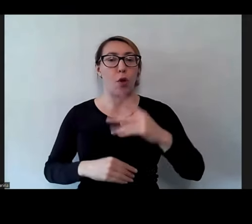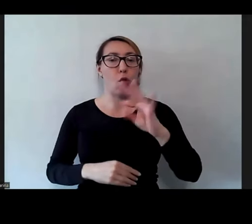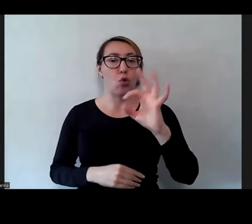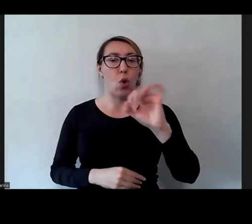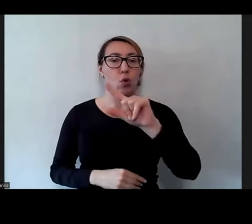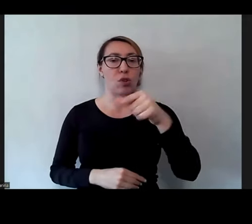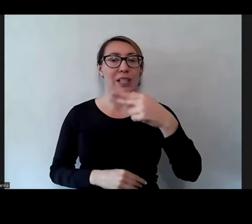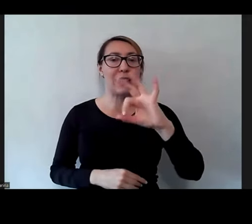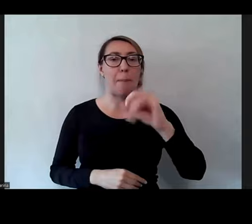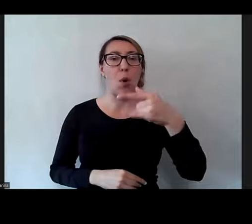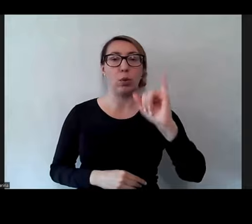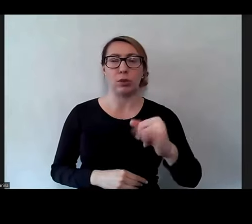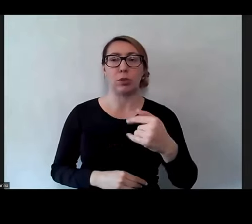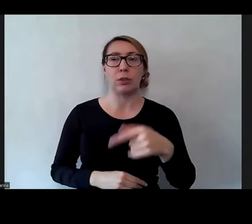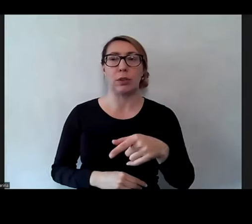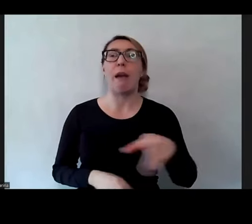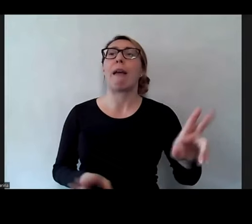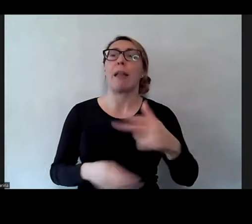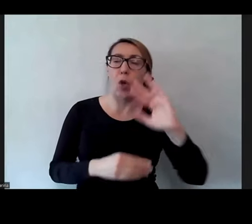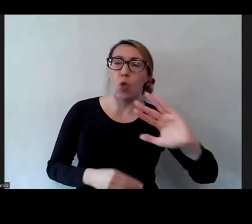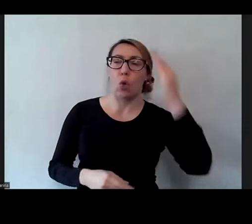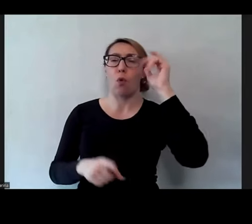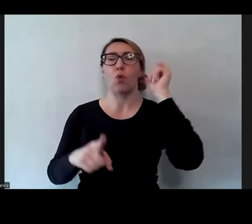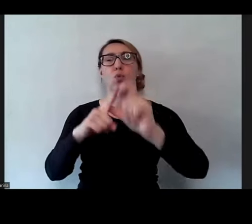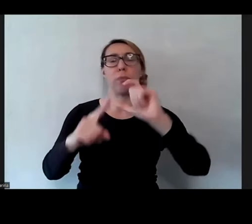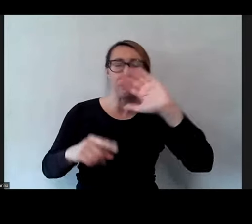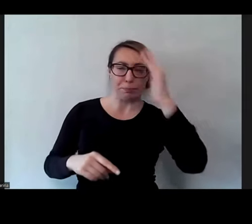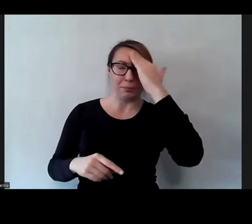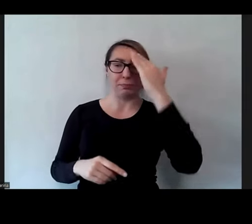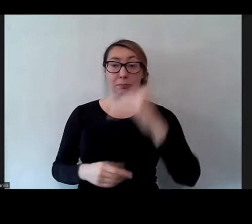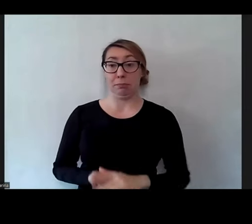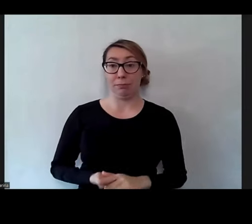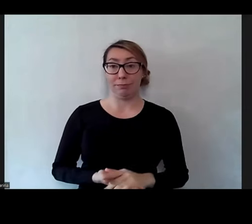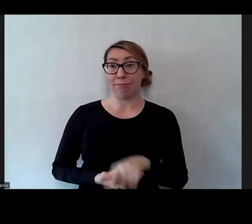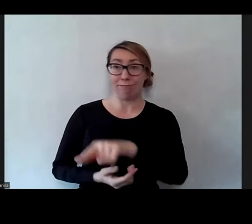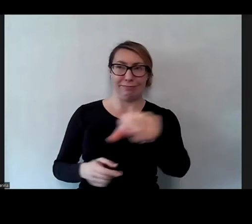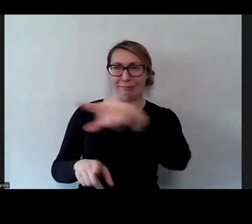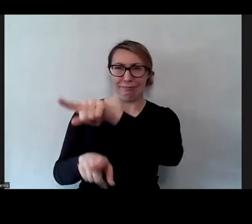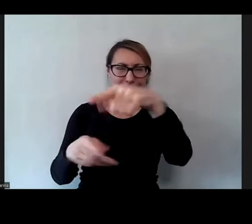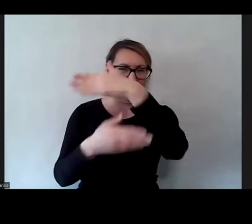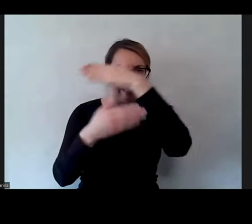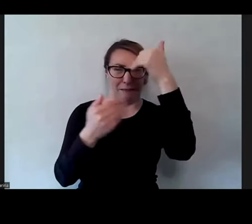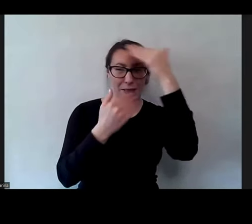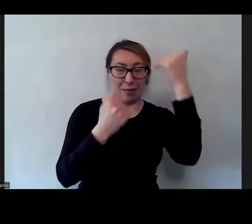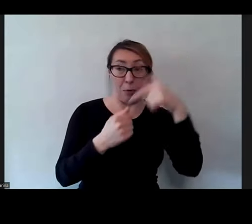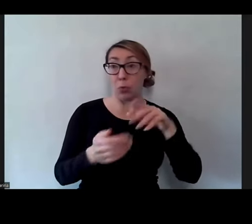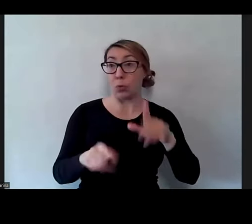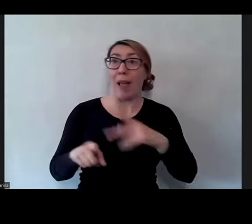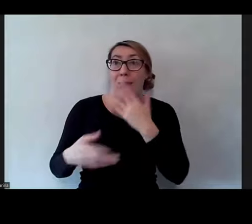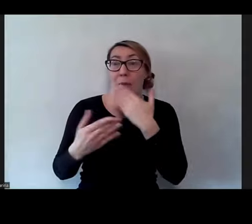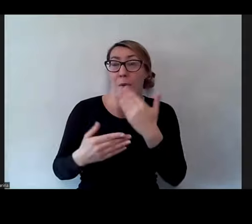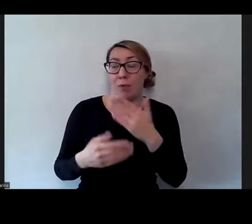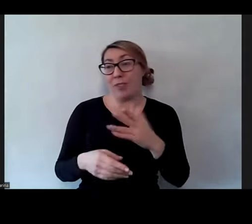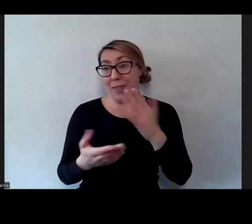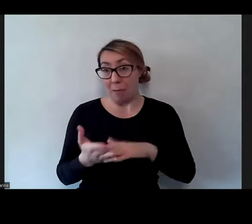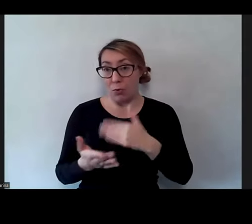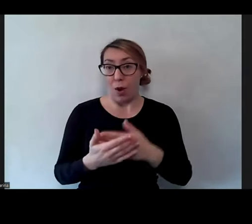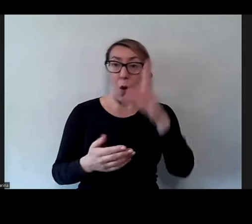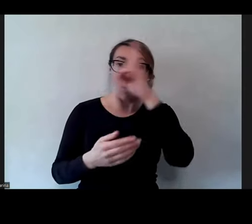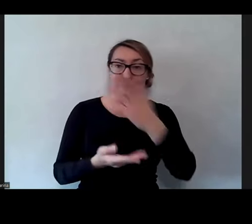tego nie wiem. Nikt. Bo to nie było tak, że wiecie, że rodzice nas zaprosili na ciastko do restauracji. Kochanie,